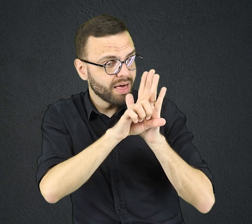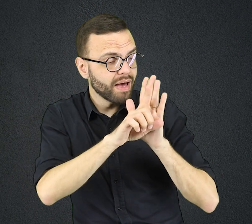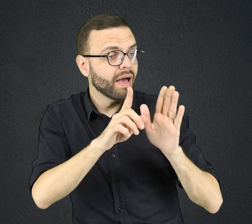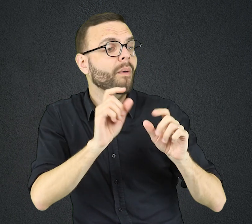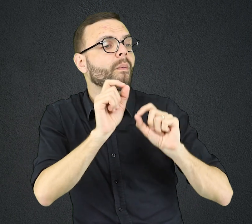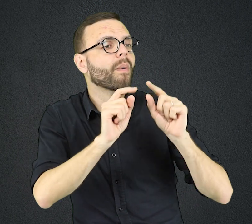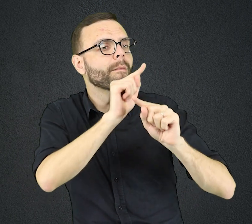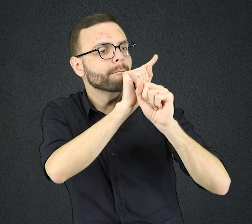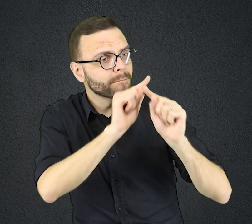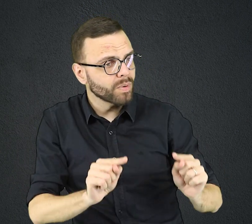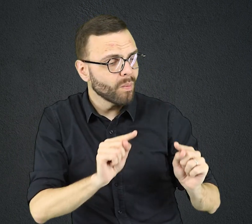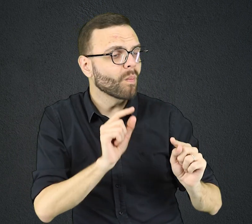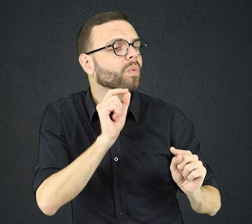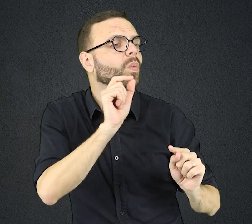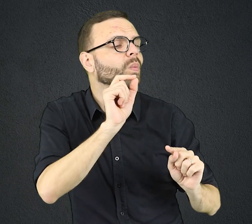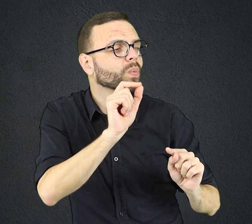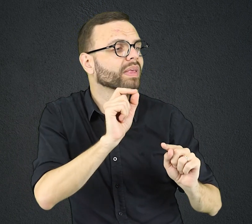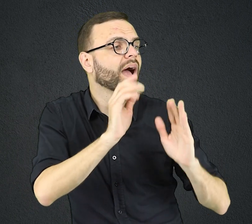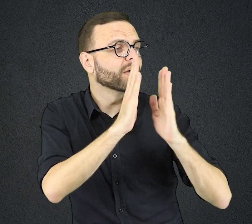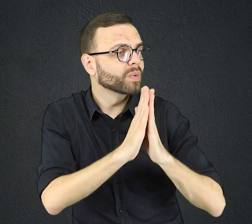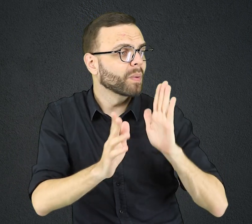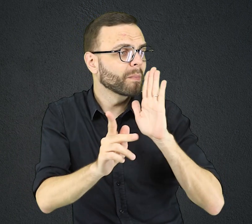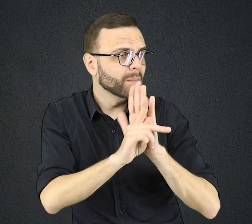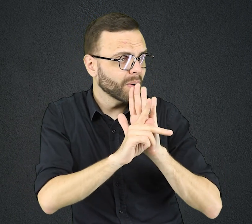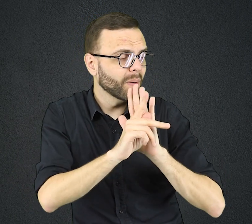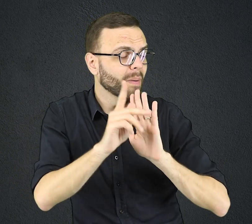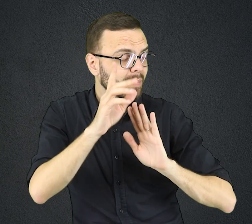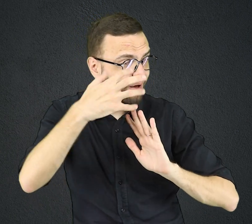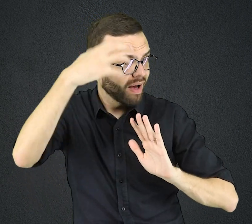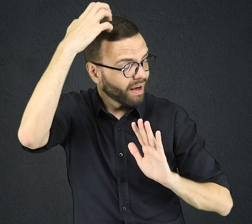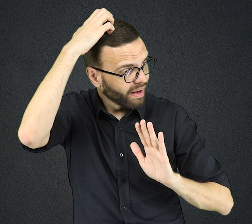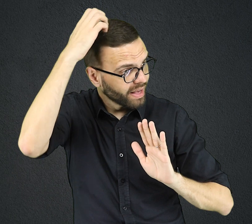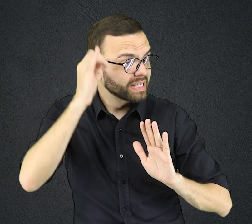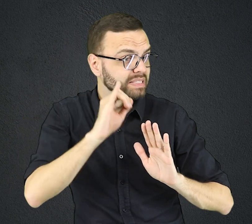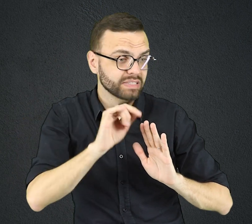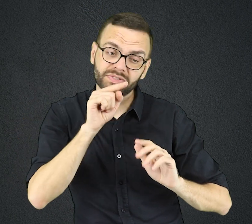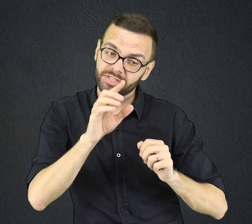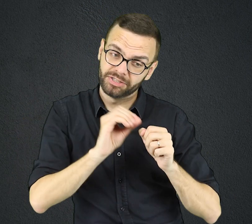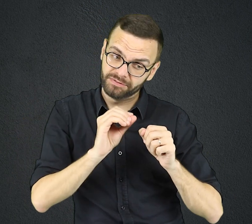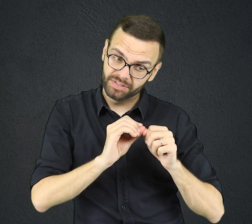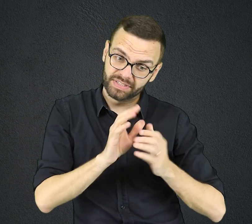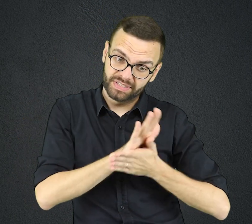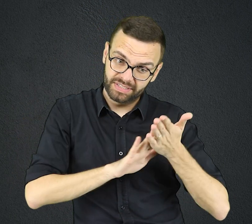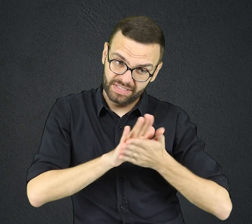alguém que não fosse o próprio rei. Quem descumprisse a ordem seria jogado na cova dos leões.